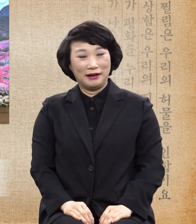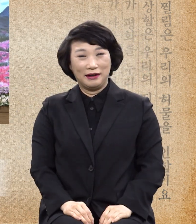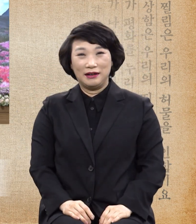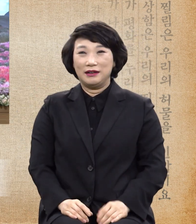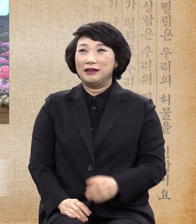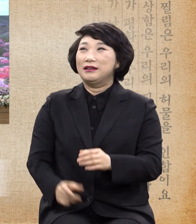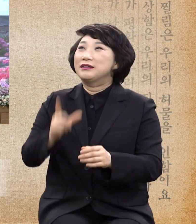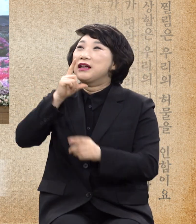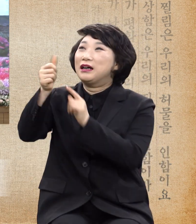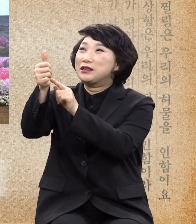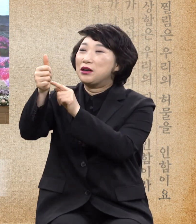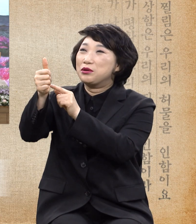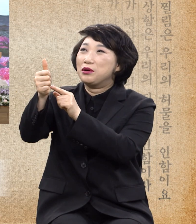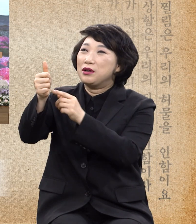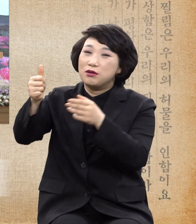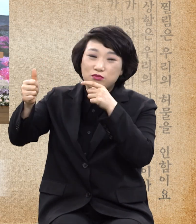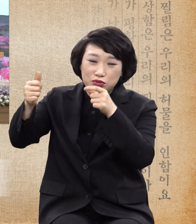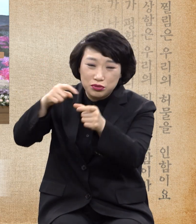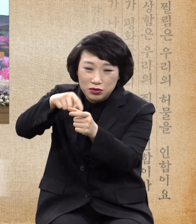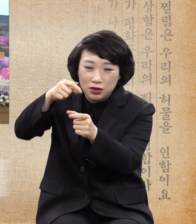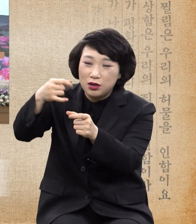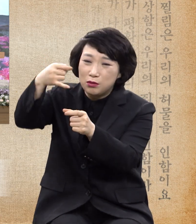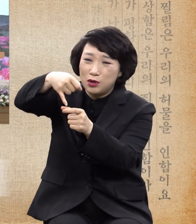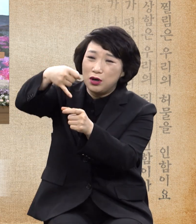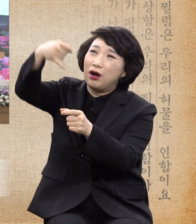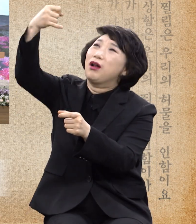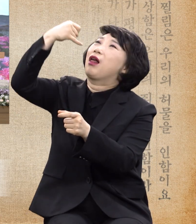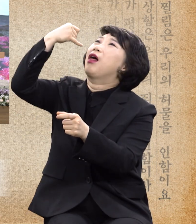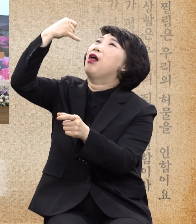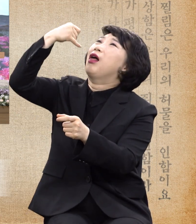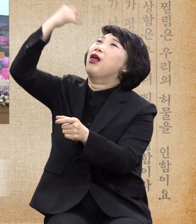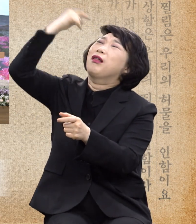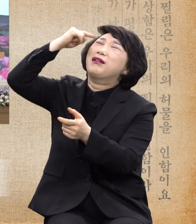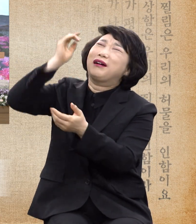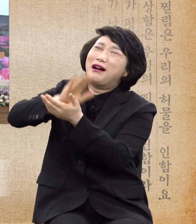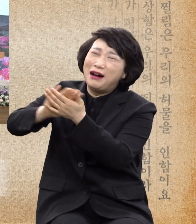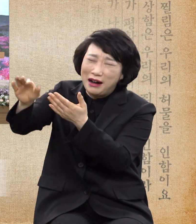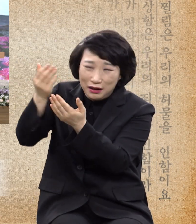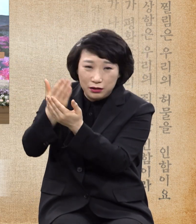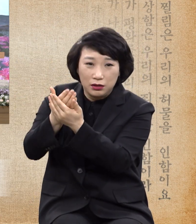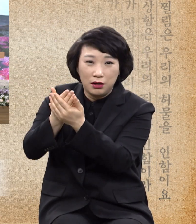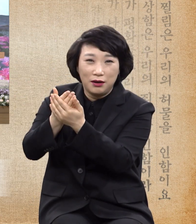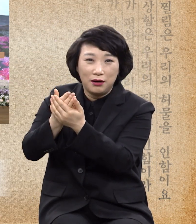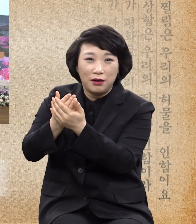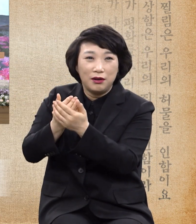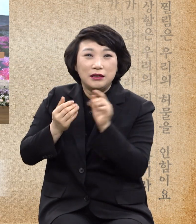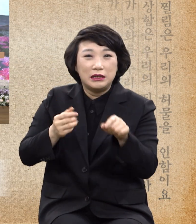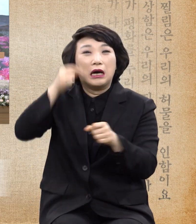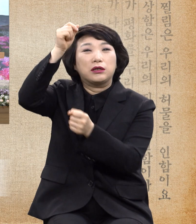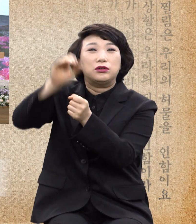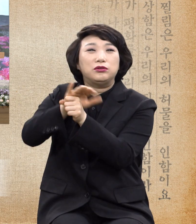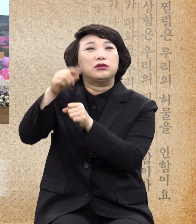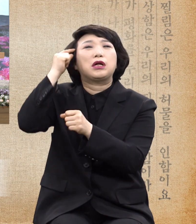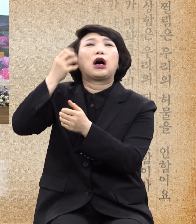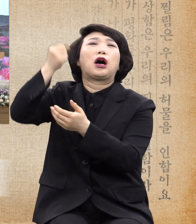물을 찍어 내 혀 좀 서늘하게 하소서 그게 극률이 여기달라는 거요.